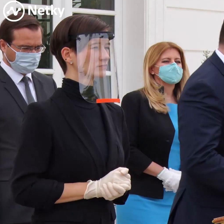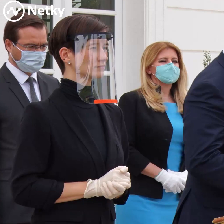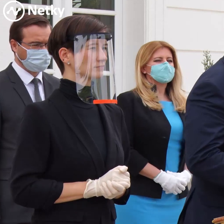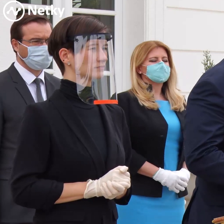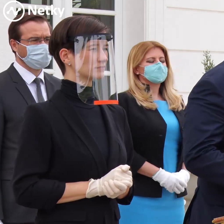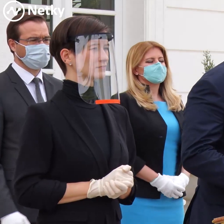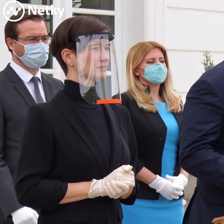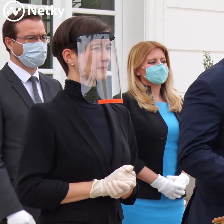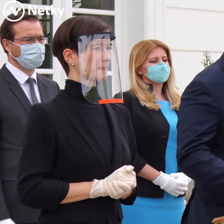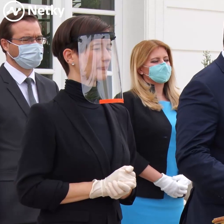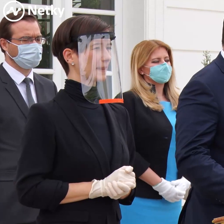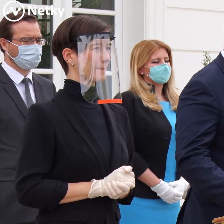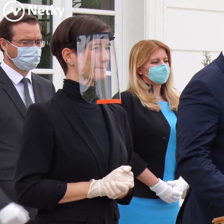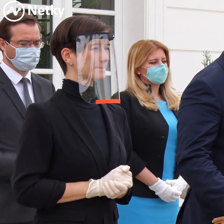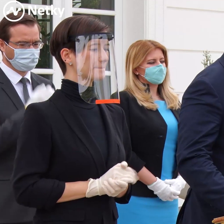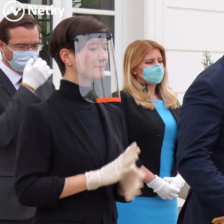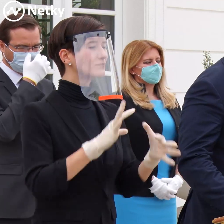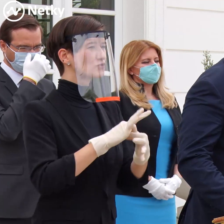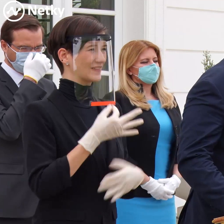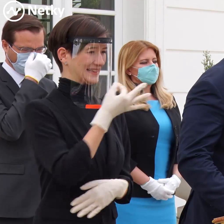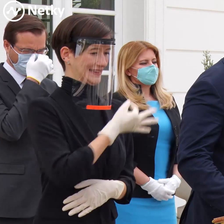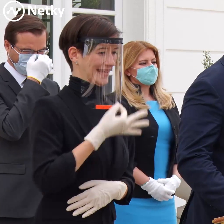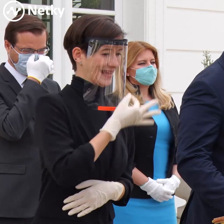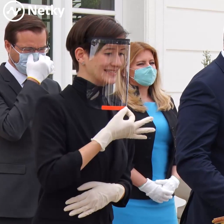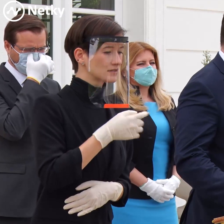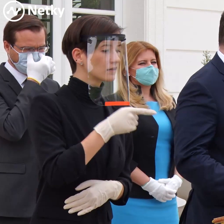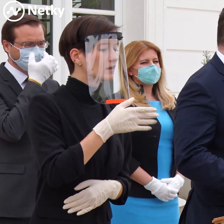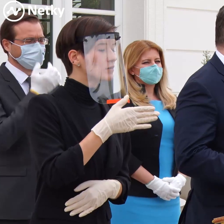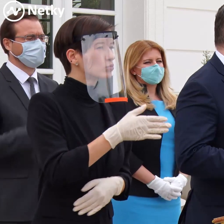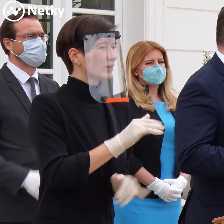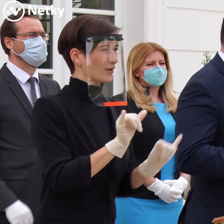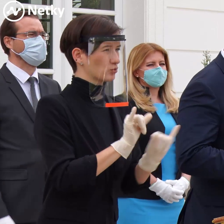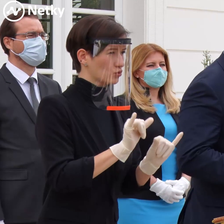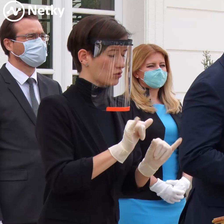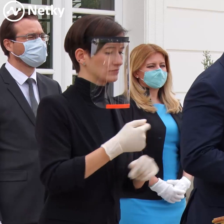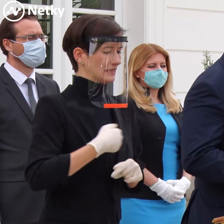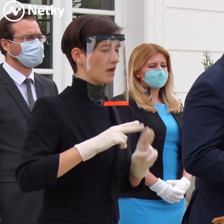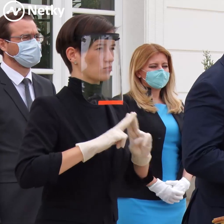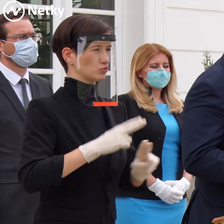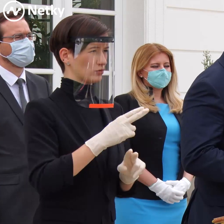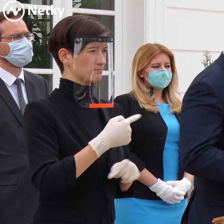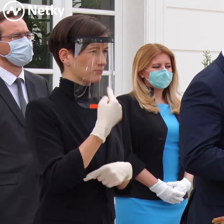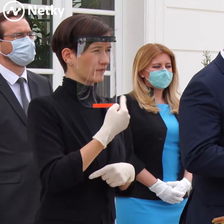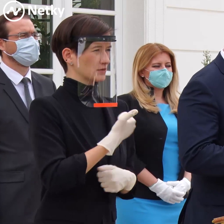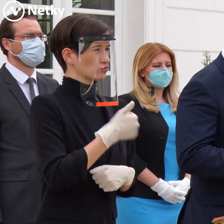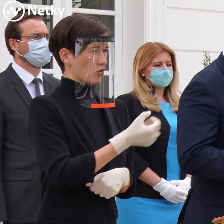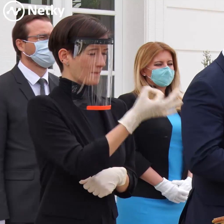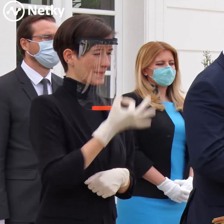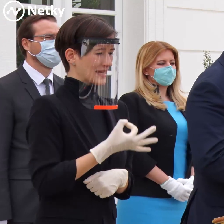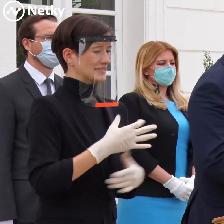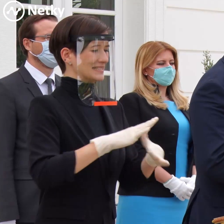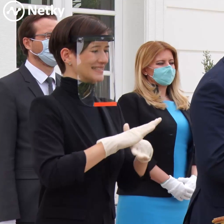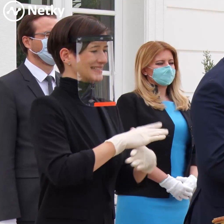Čo sa týka otázky, kto bude testovaný, tam môžem ubezpečiť všetky, že budú testovaní všetci zamestnanci, úplne